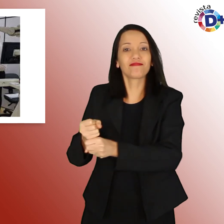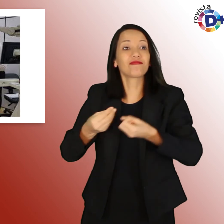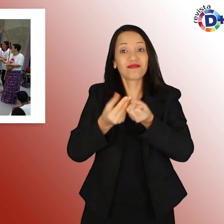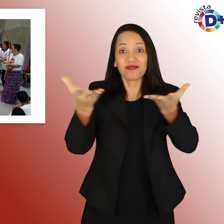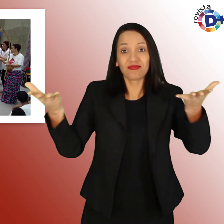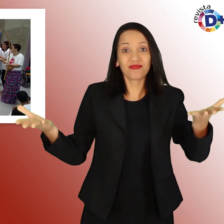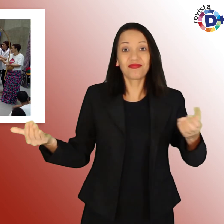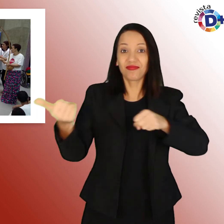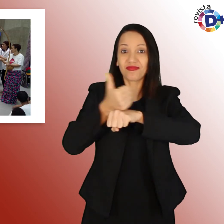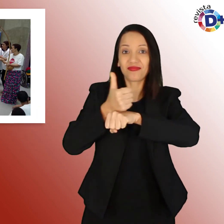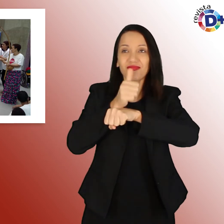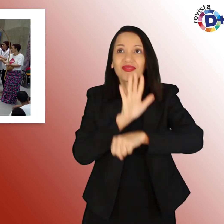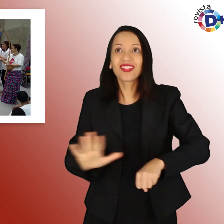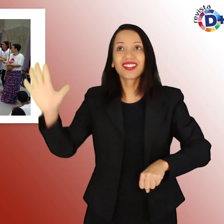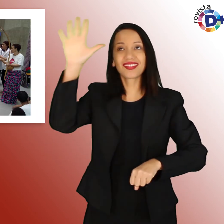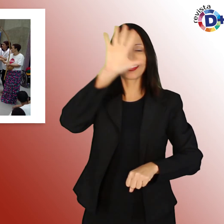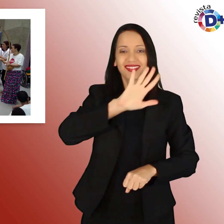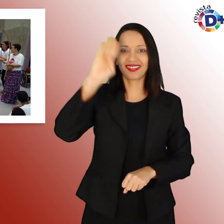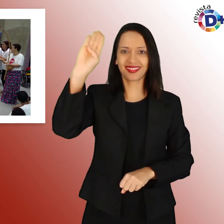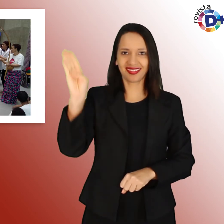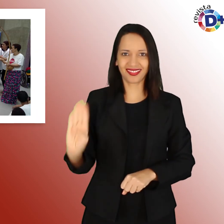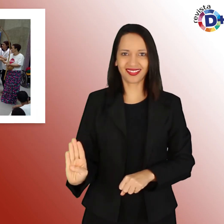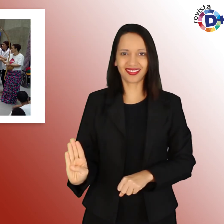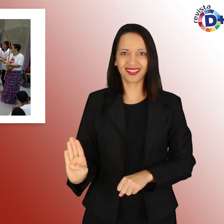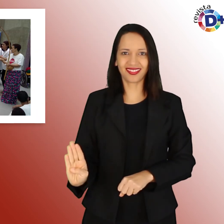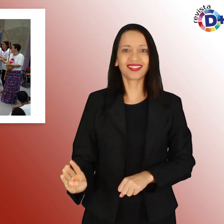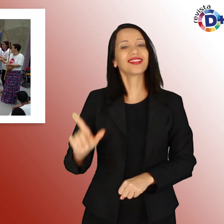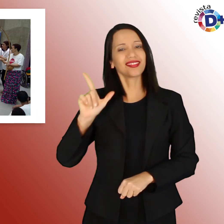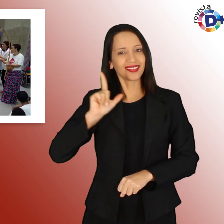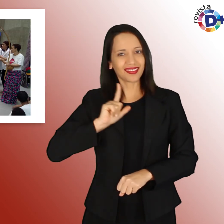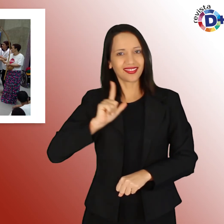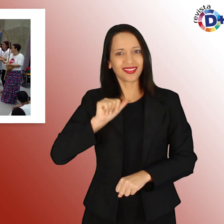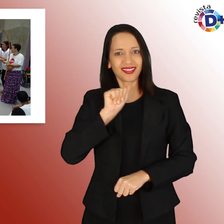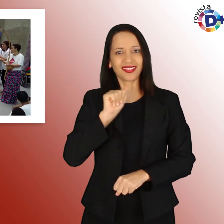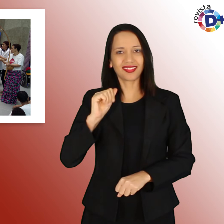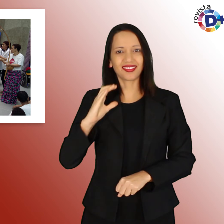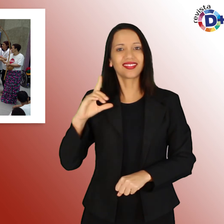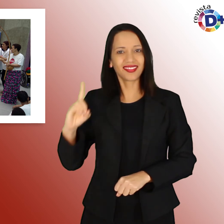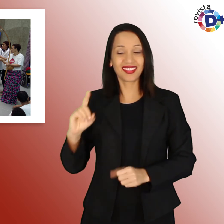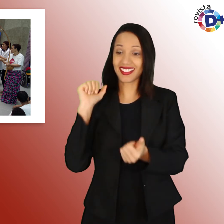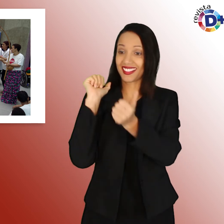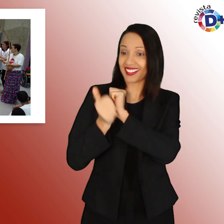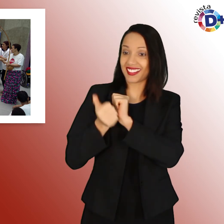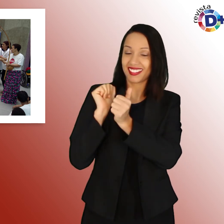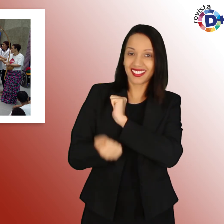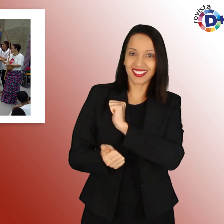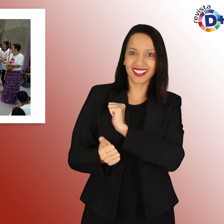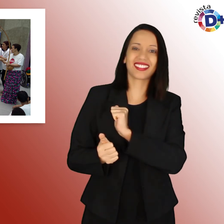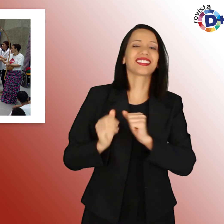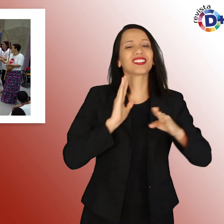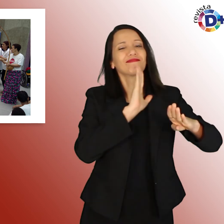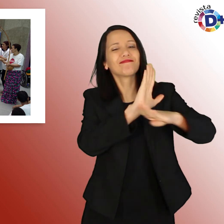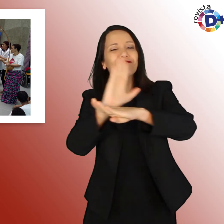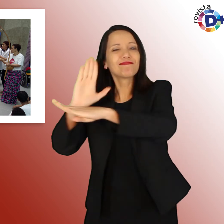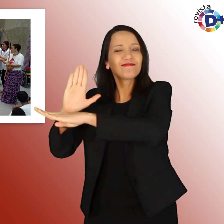de todo o país e com a AACD Esporte, que contribui, por meio da prática